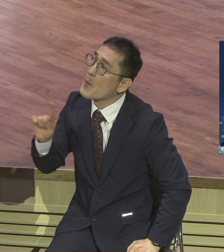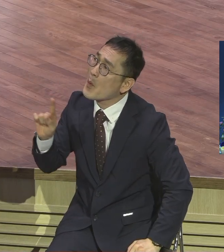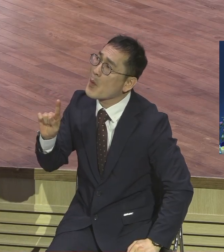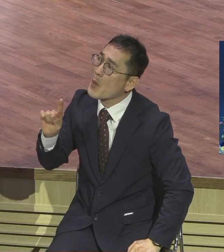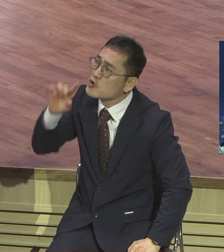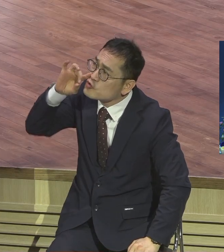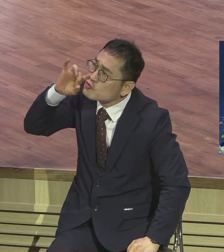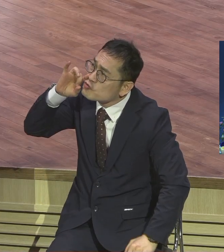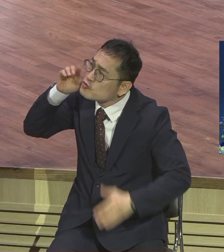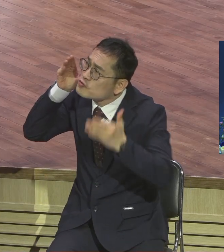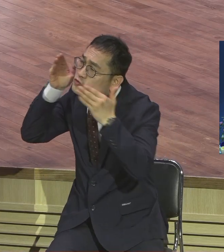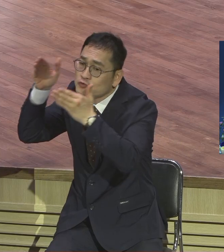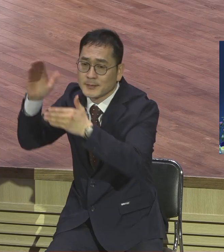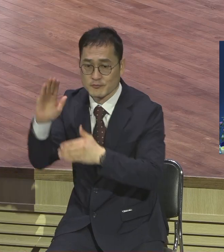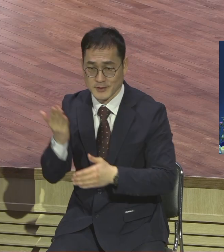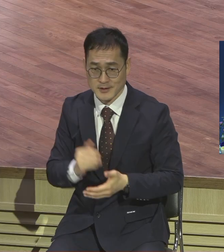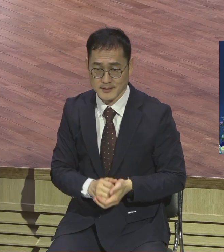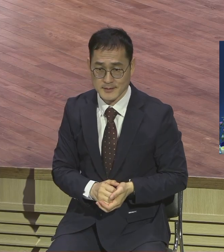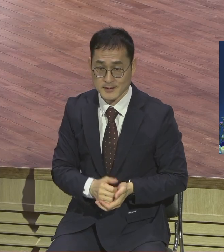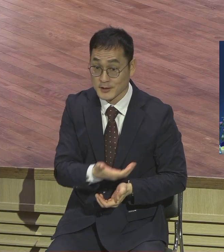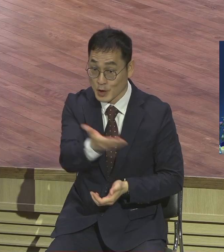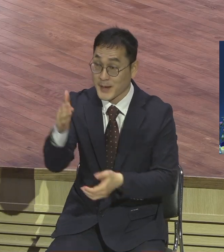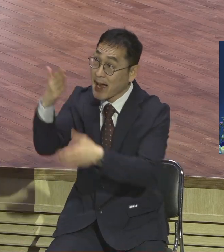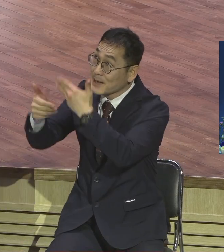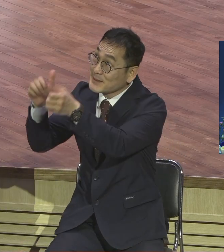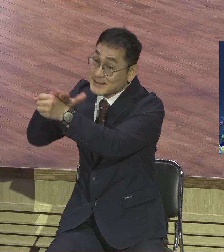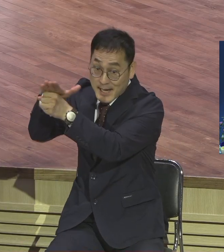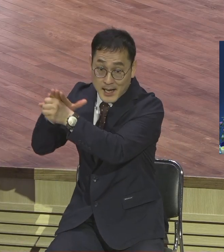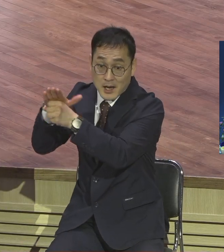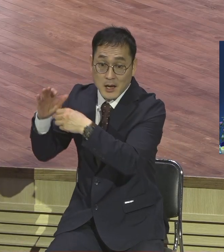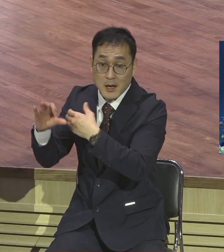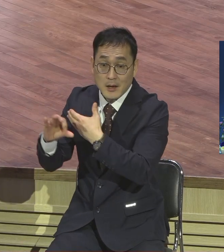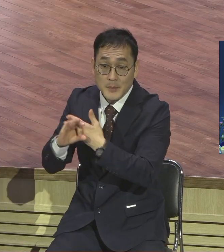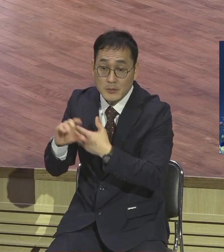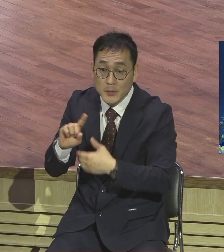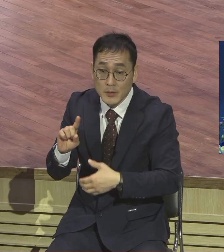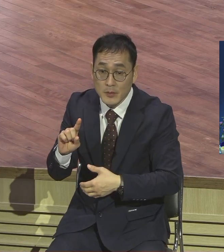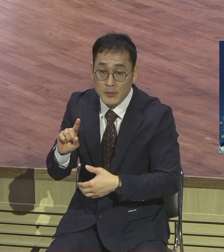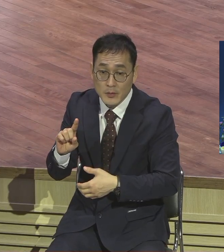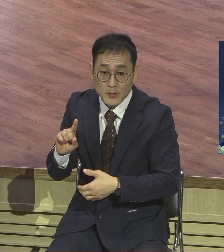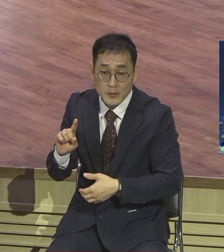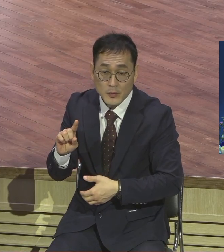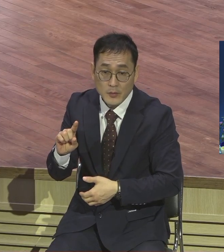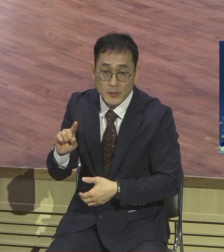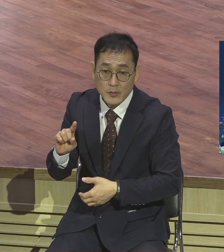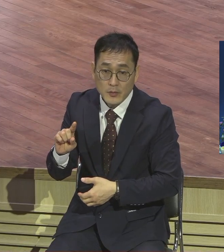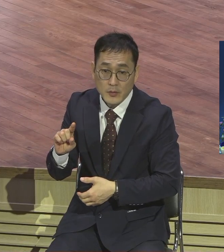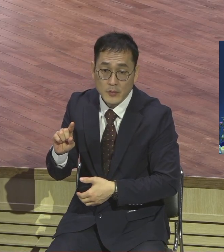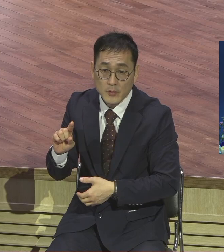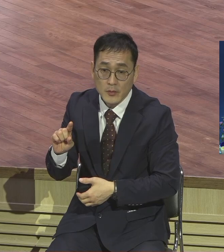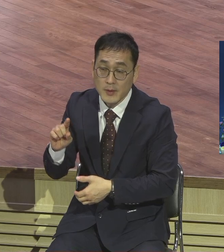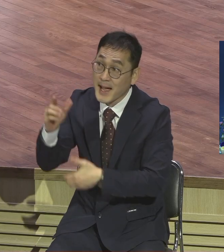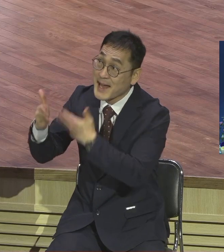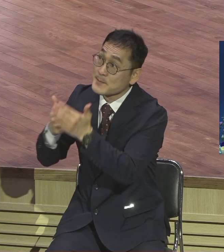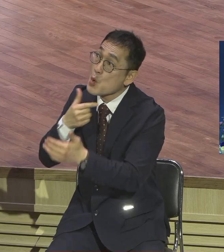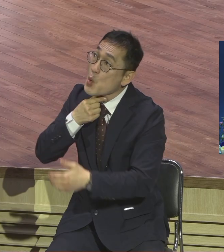여러분이 하나님을 사랑하는 만큼 어떻게 해요 세상 현장 보는 눈이